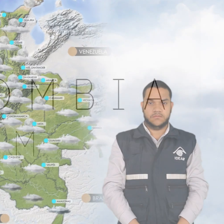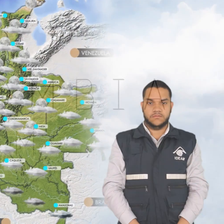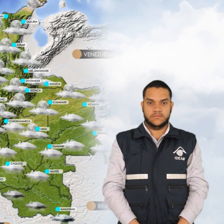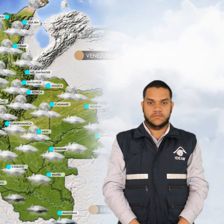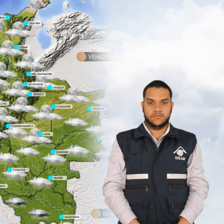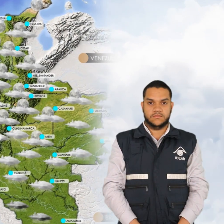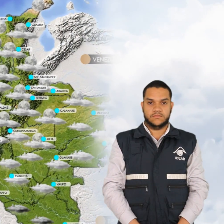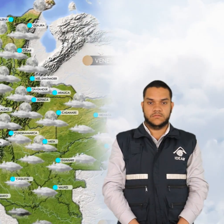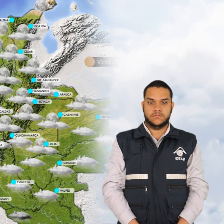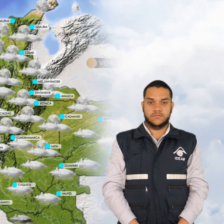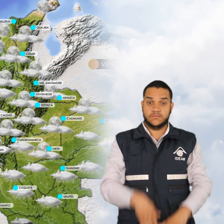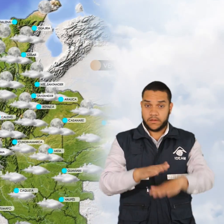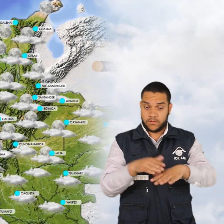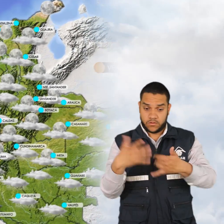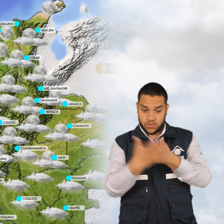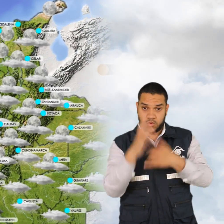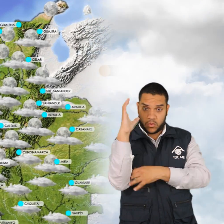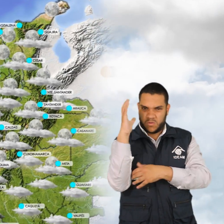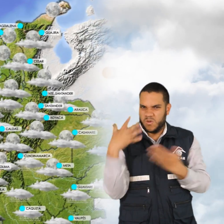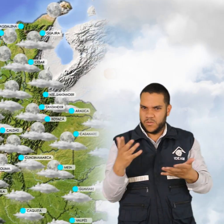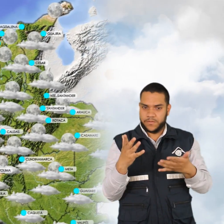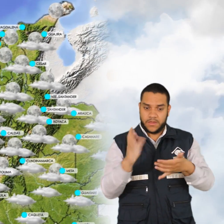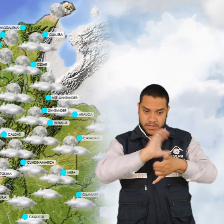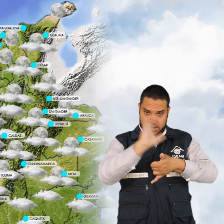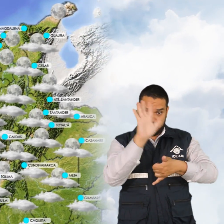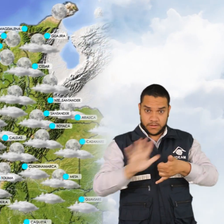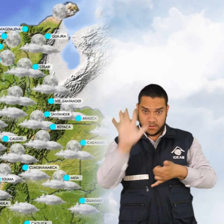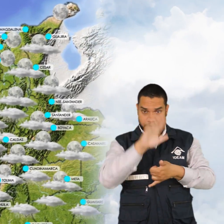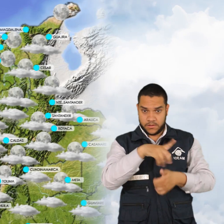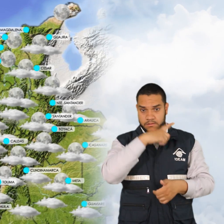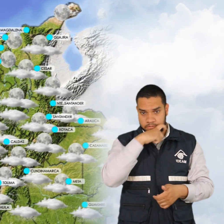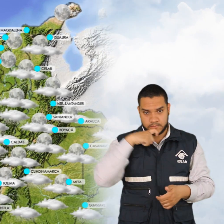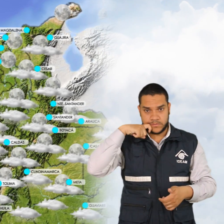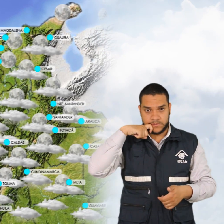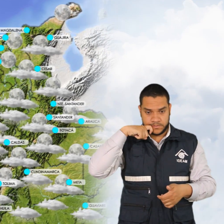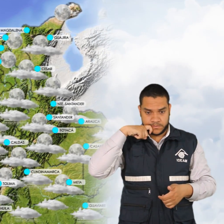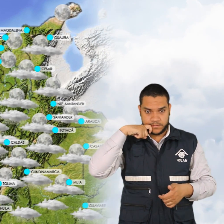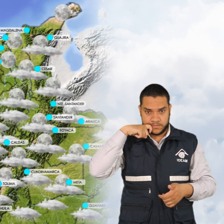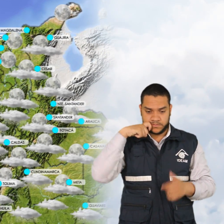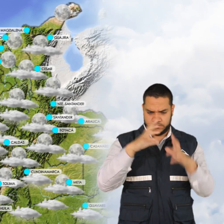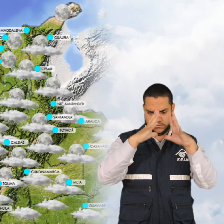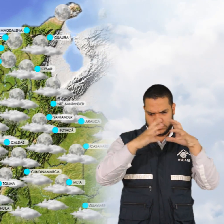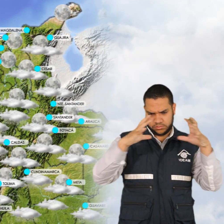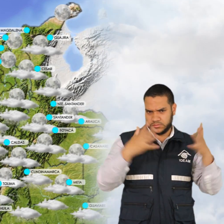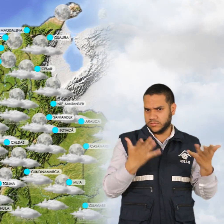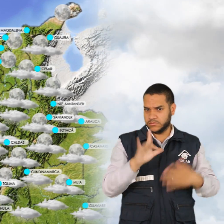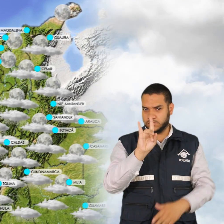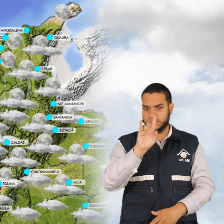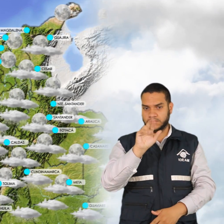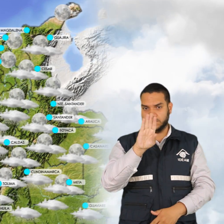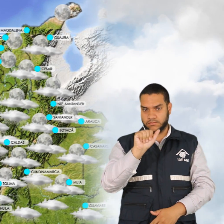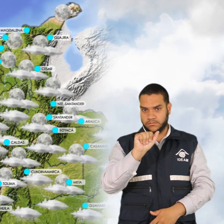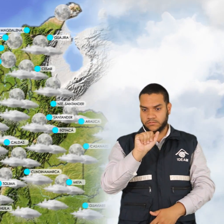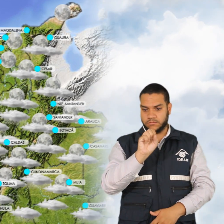Para el territorio nacional se espera que en los departamentos de la región Caribe predominará el tiempo seco. Un poco más de nubosidad hacia el Golfo de Urabá